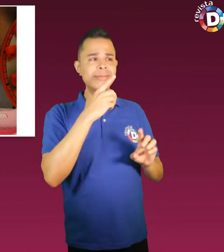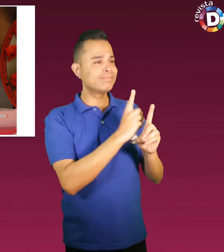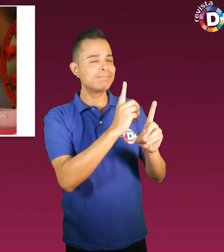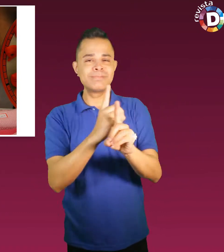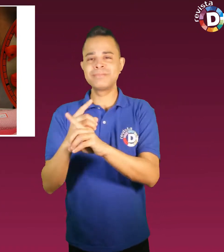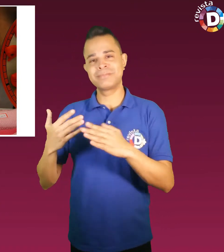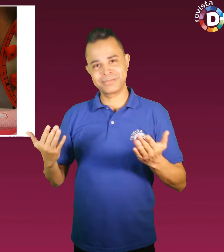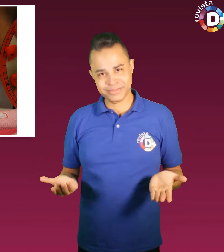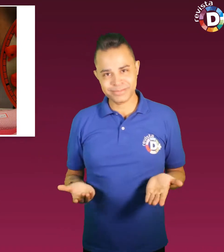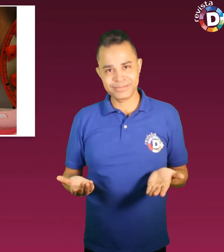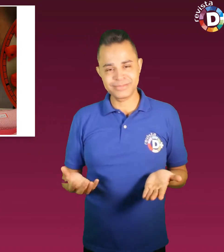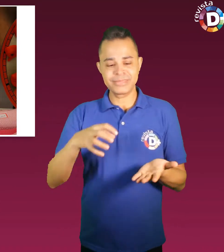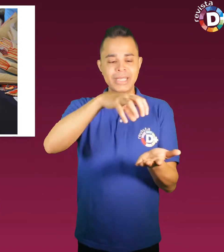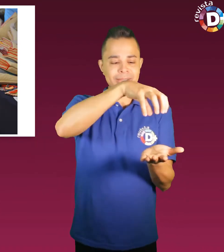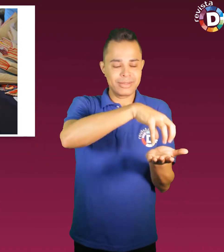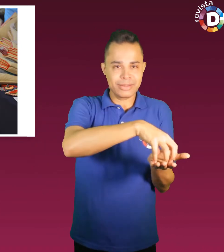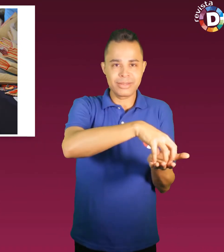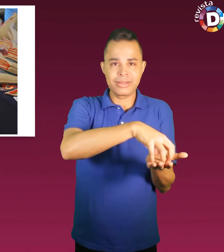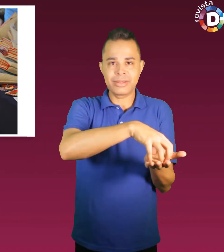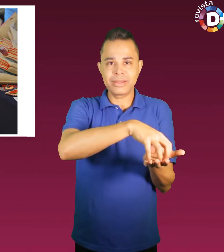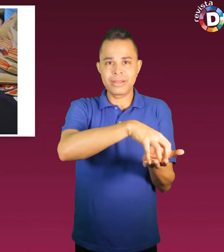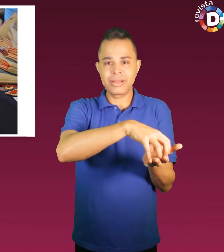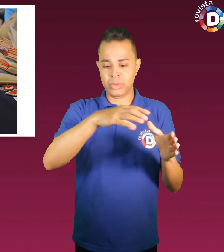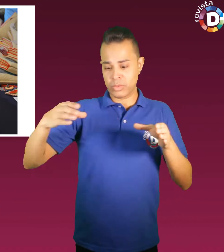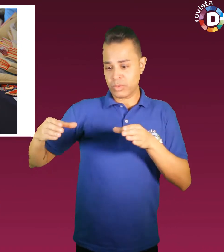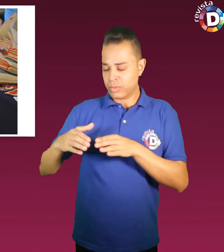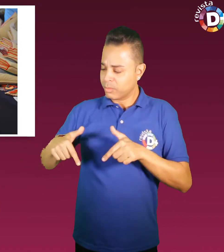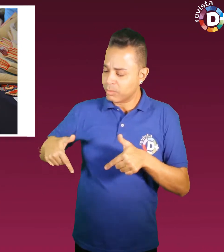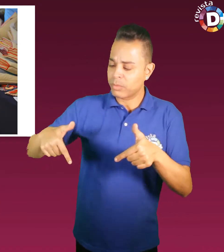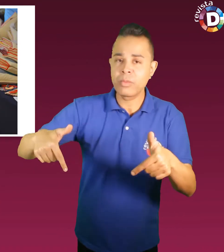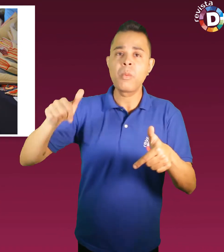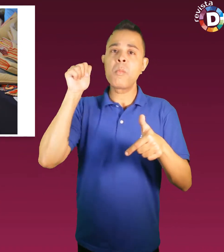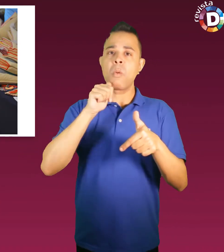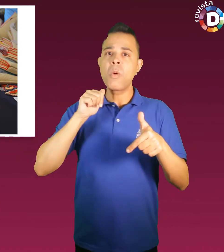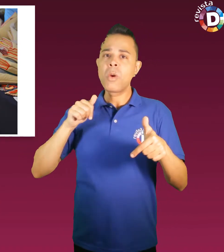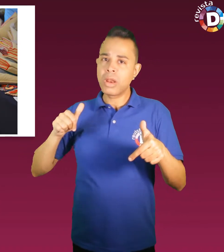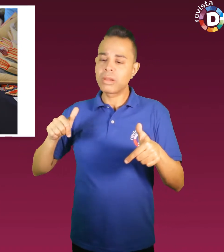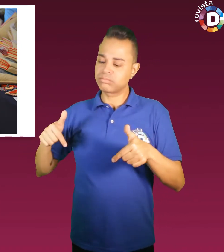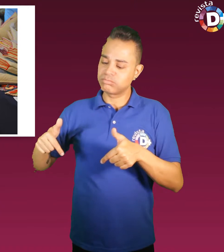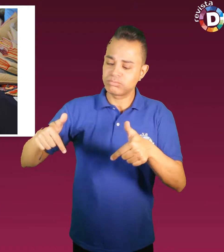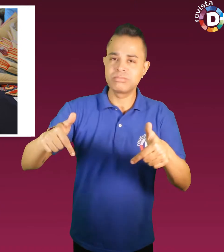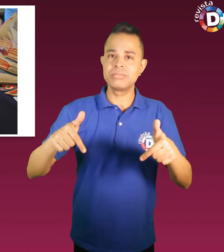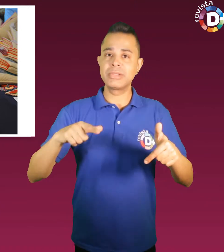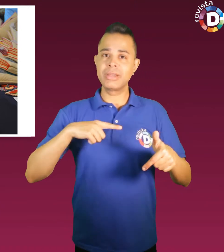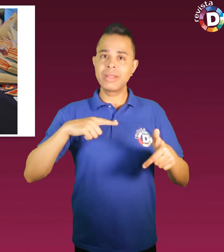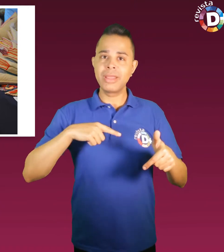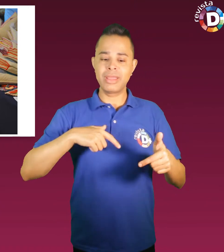No estande da organização Movimento das Mulheres, estão à venda panos de prato